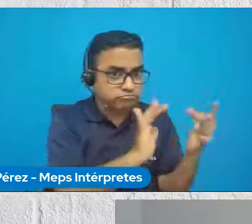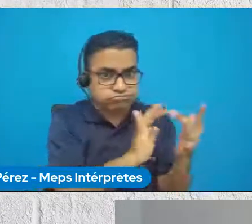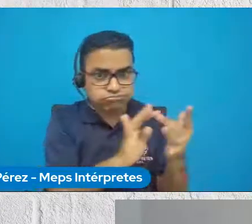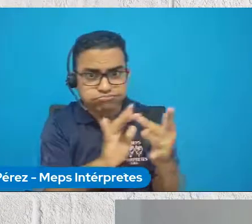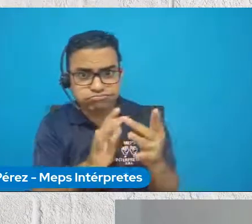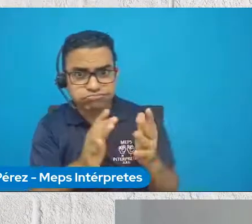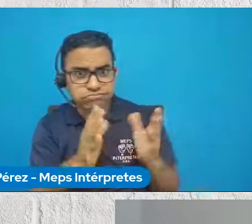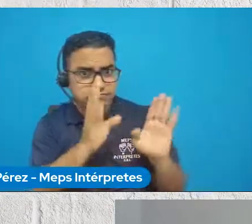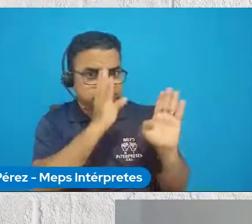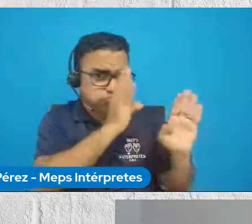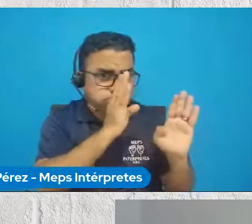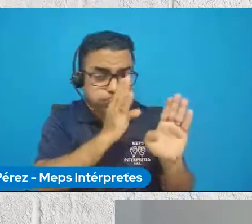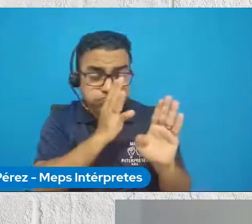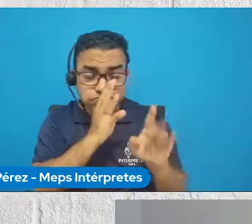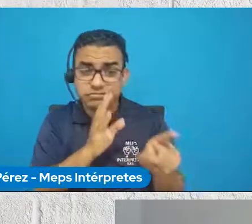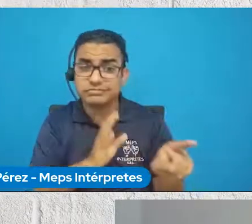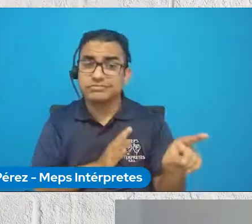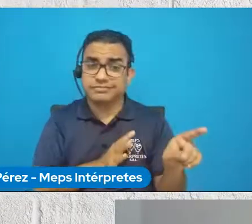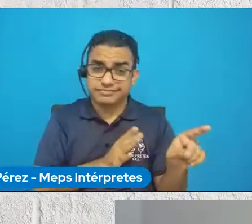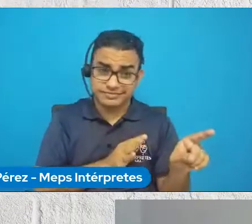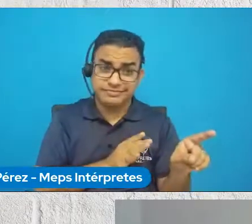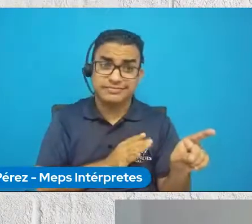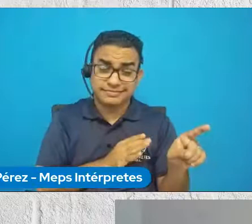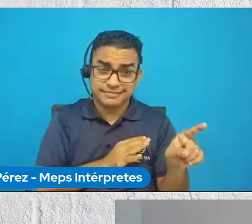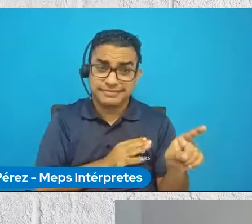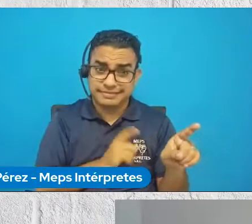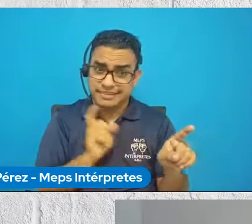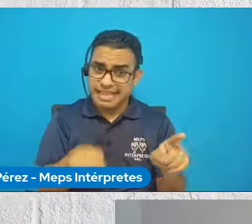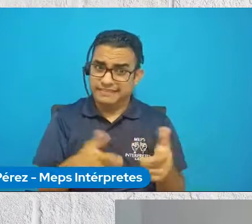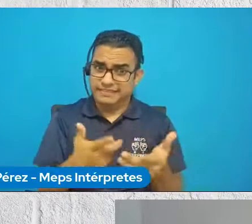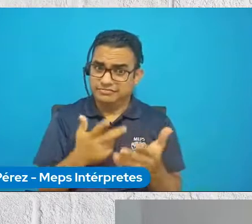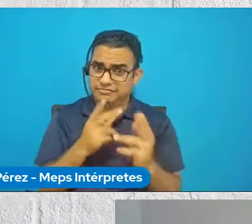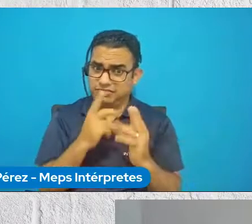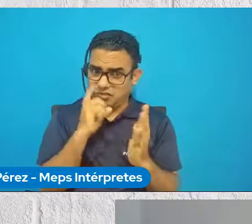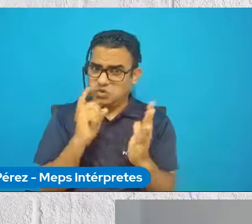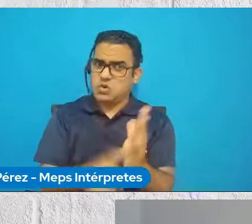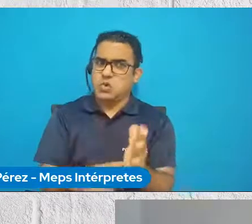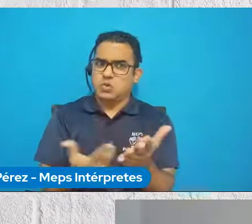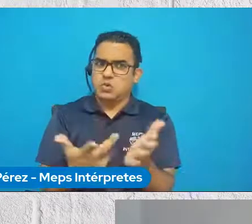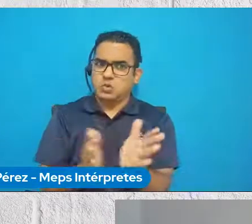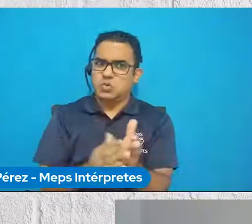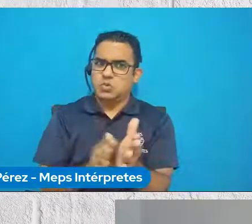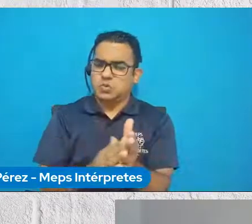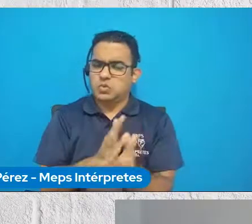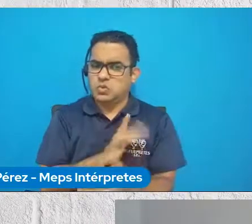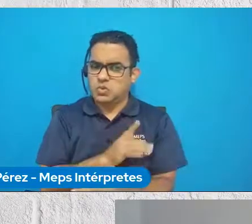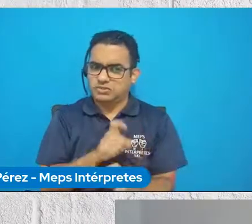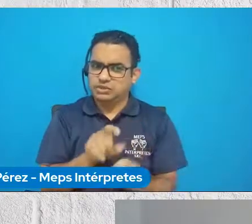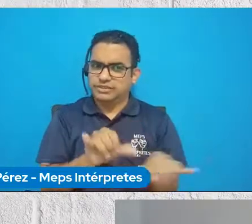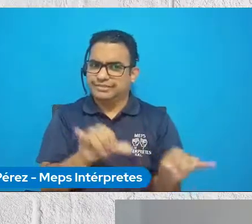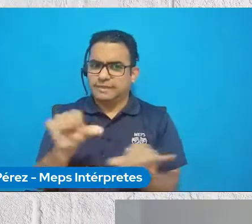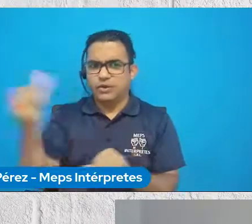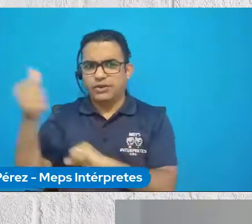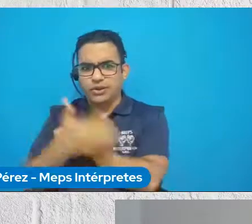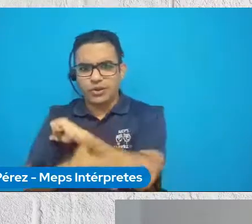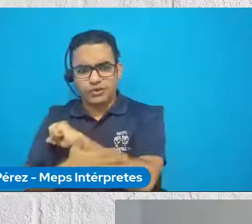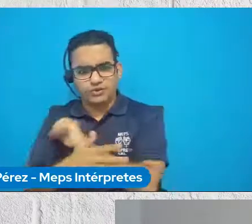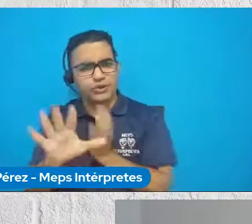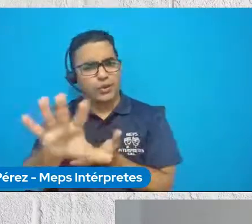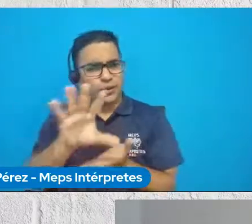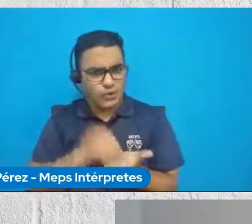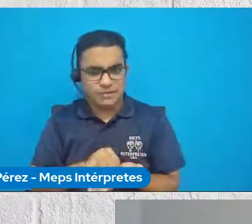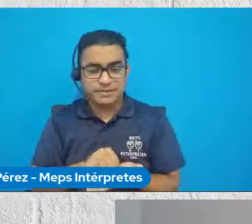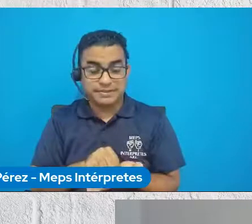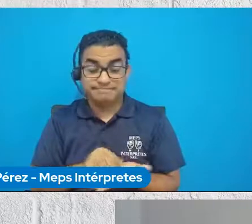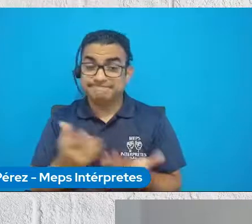en la región y en el mundo para que, pues, se replique en otros contextos. Bueno, Zuli, en verdad no hay